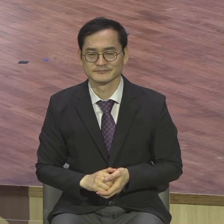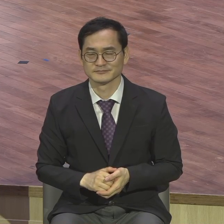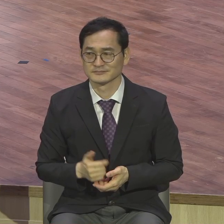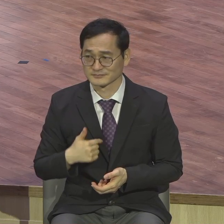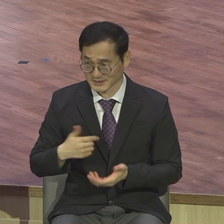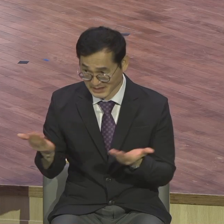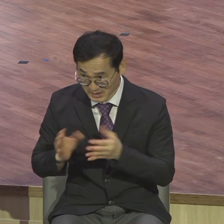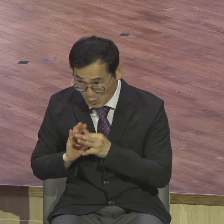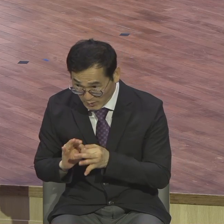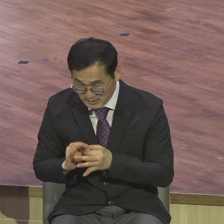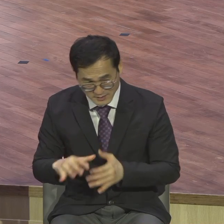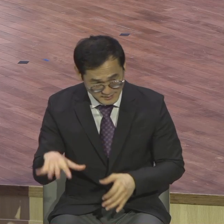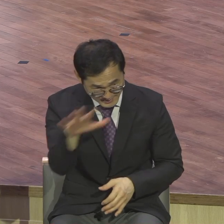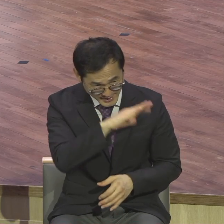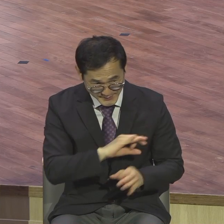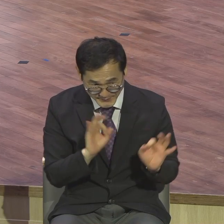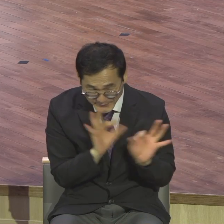직분이 축복의 통로라